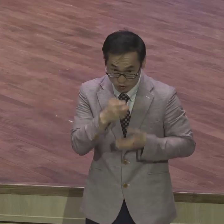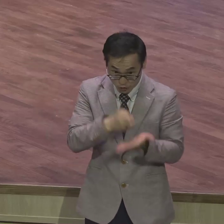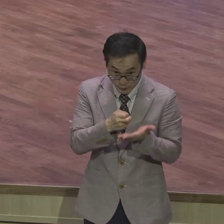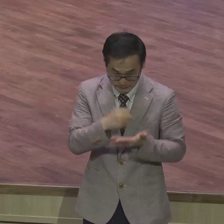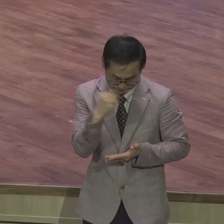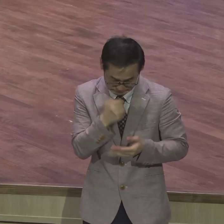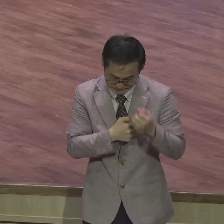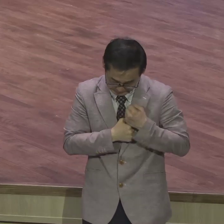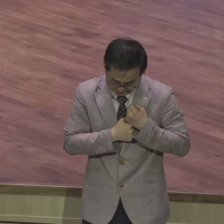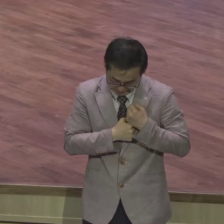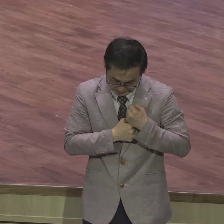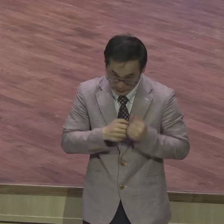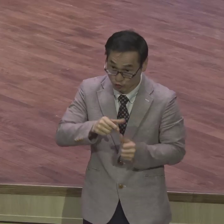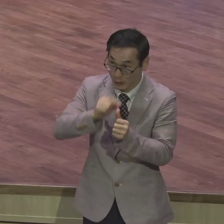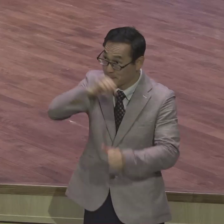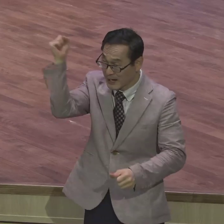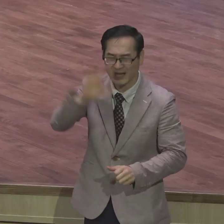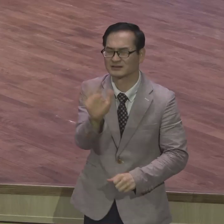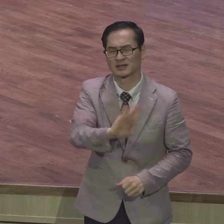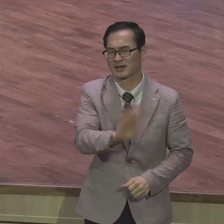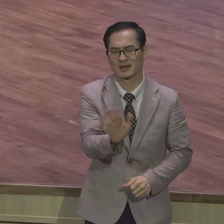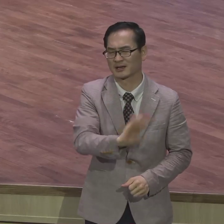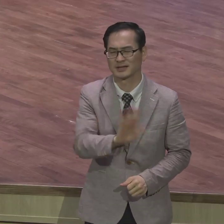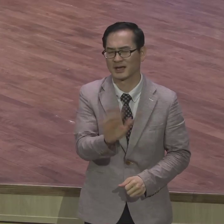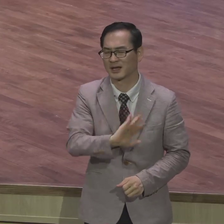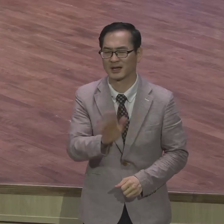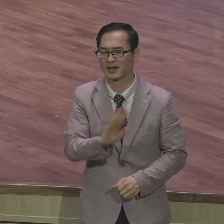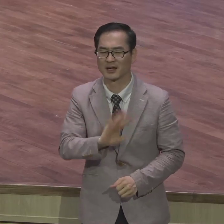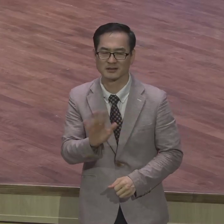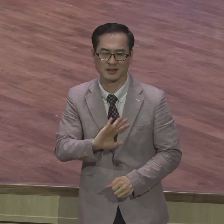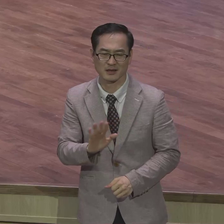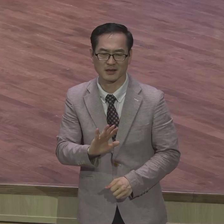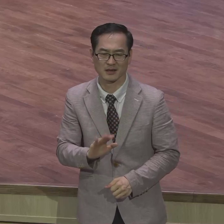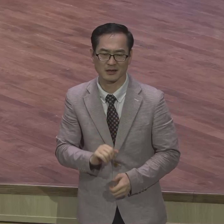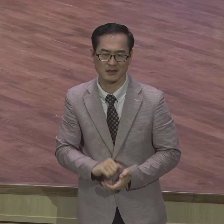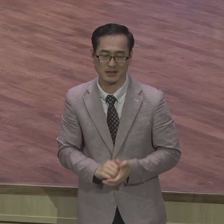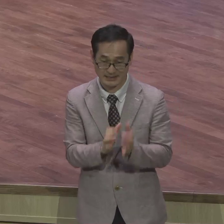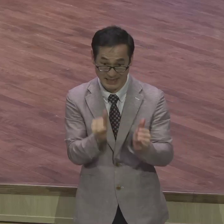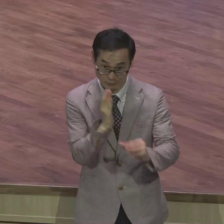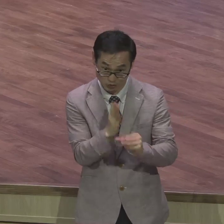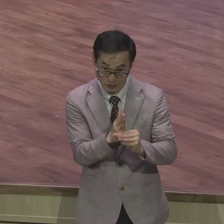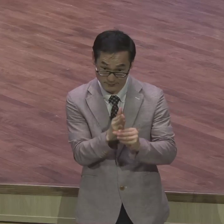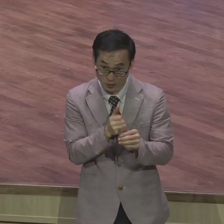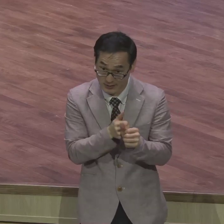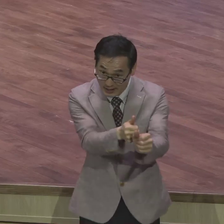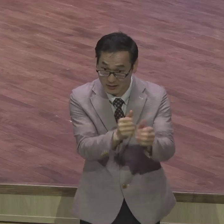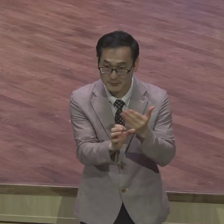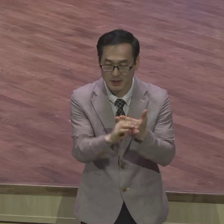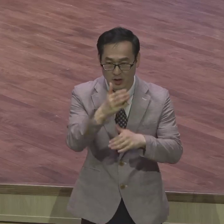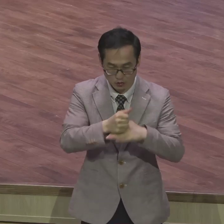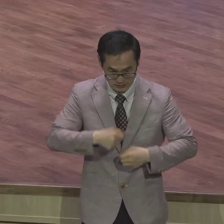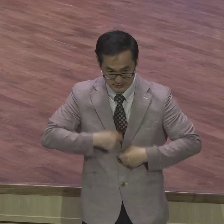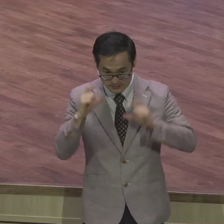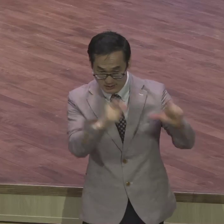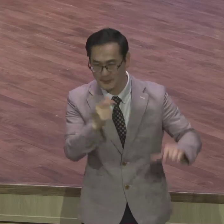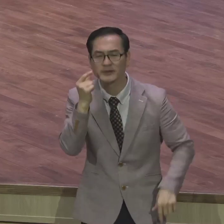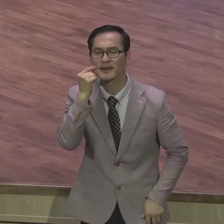것은 아니다 인간 행위를 따라 살면 절대 의의를 결코 얻지 못한다 바울은